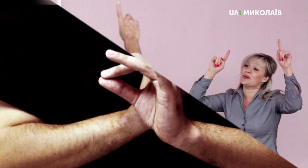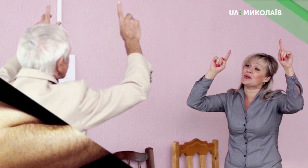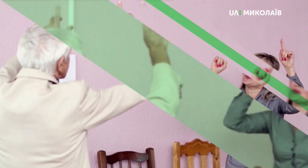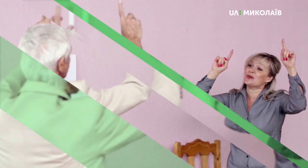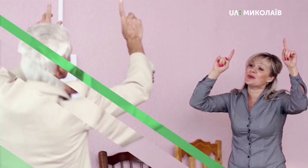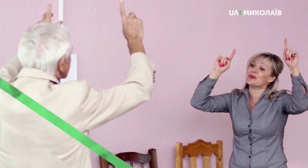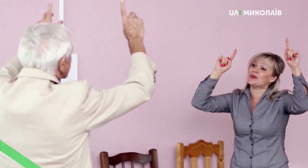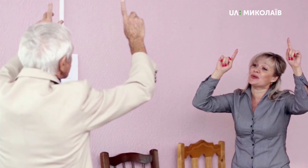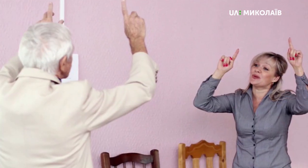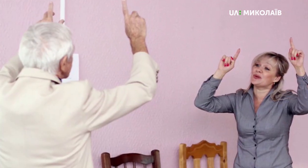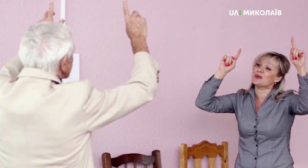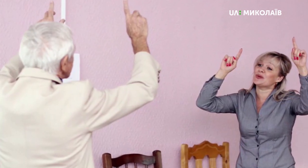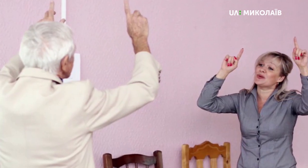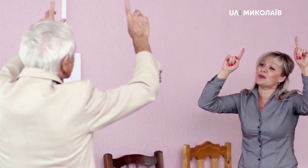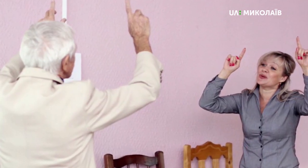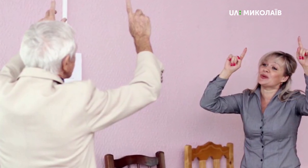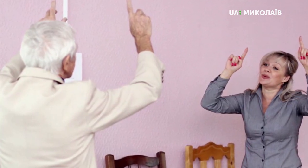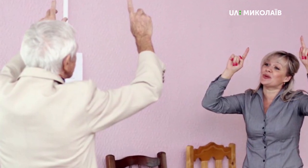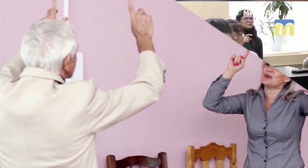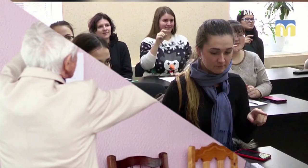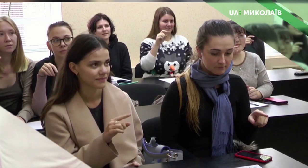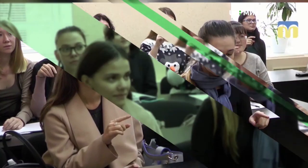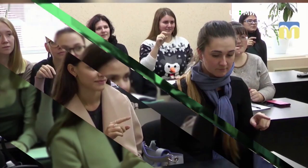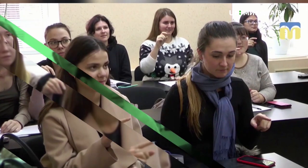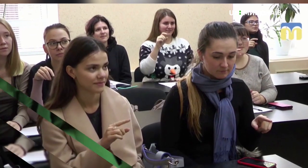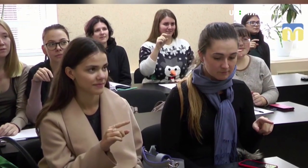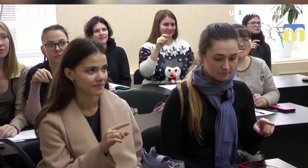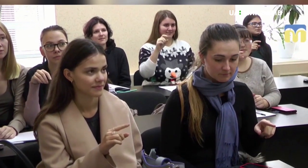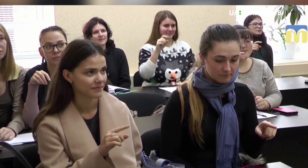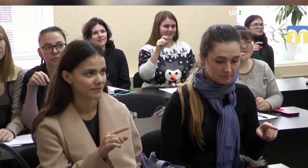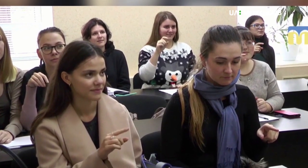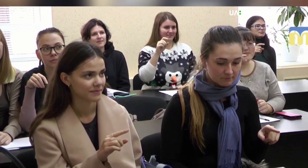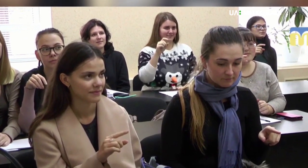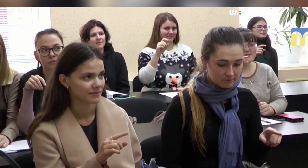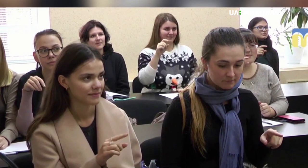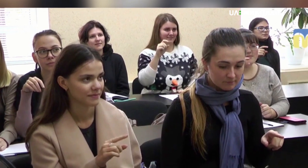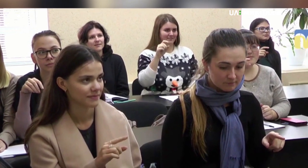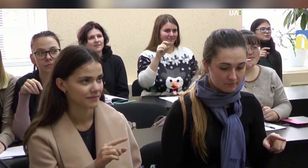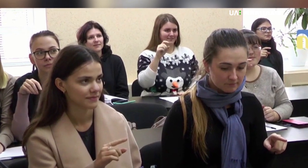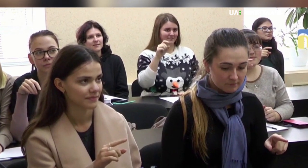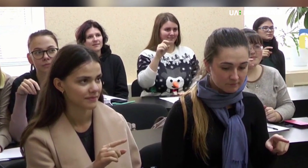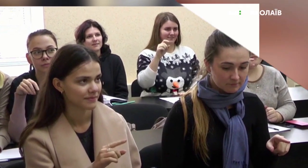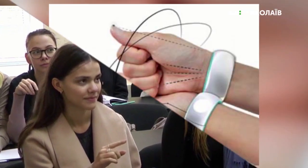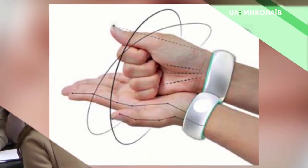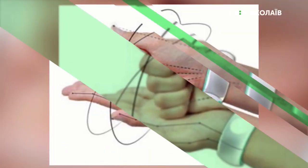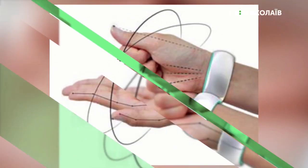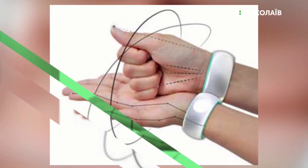речення. Знак оклику – емоції на обличчі. Знак питання – також емоція або жест, якщо важко